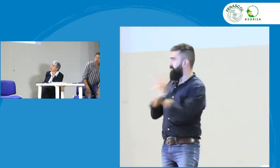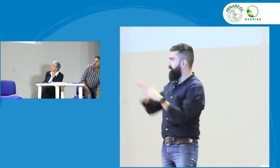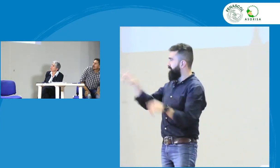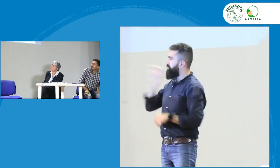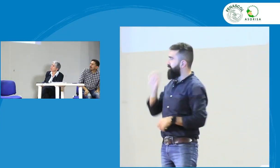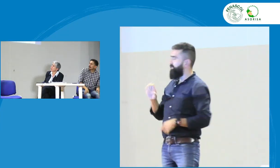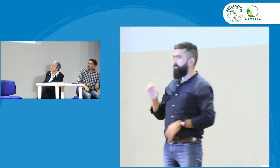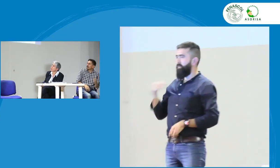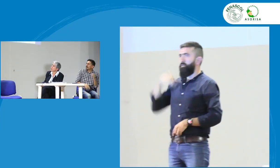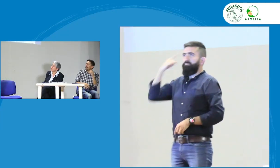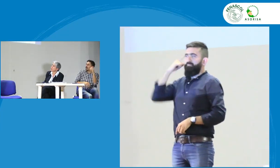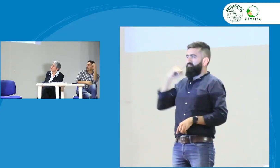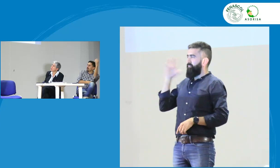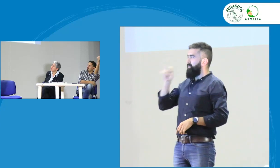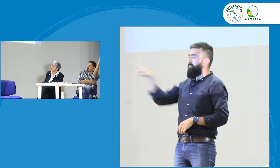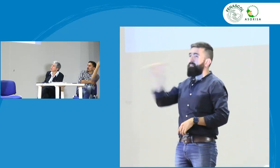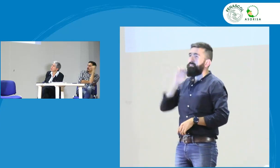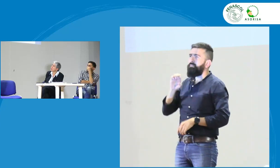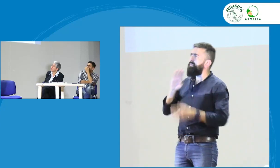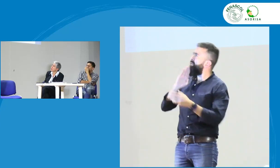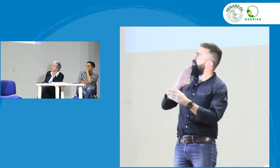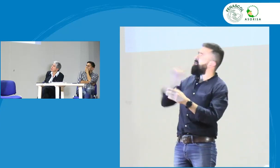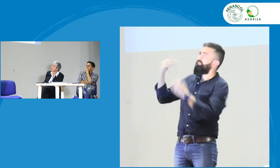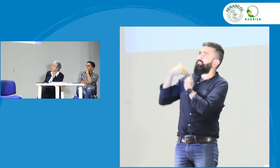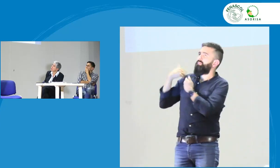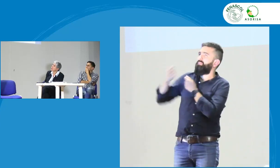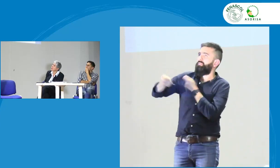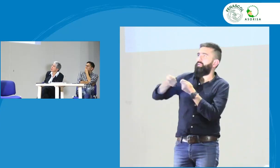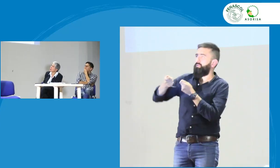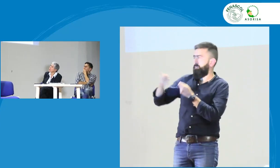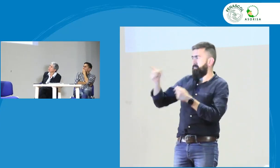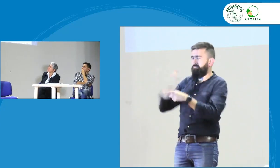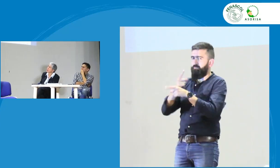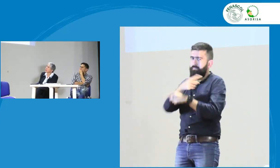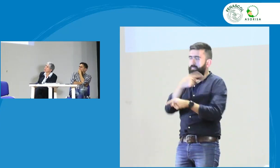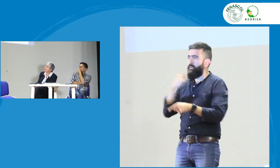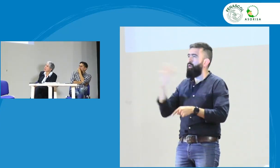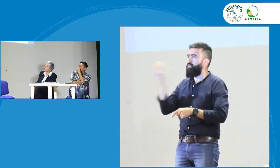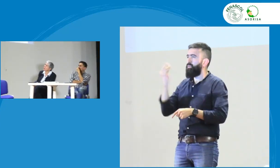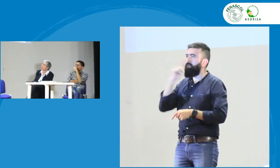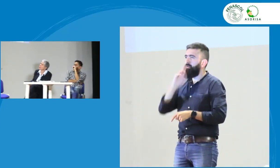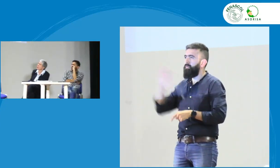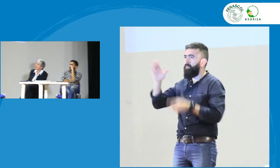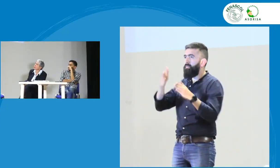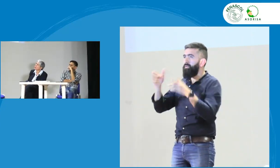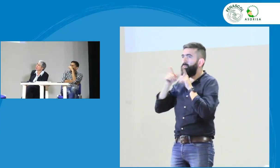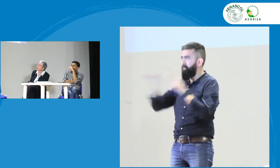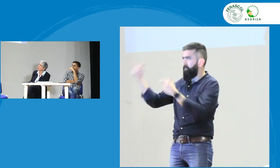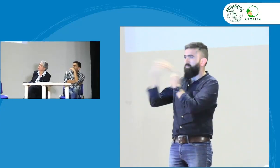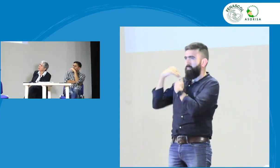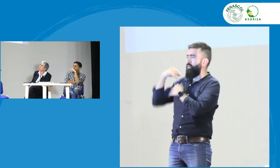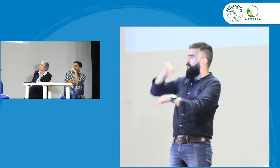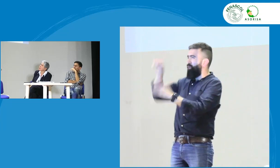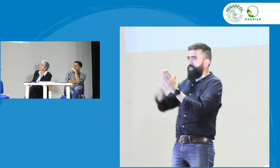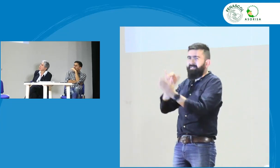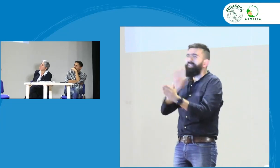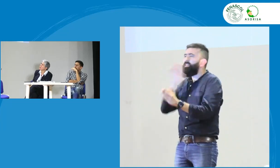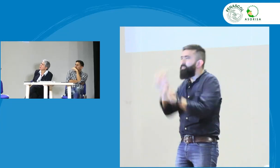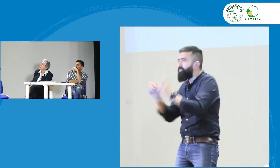voy a ser muy corto respondiendo a Stephanie porque Stephanie dice bueno pero ¿quién sería el ente rector? ¿quién nos va a regular dentro de la planeación